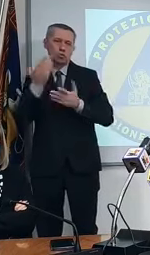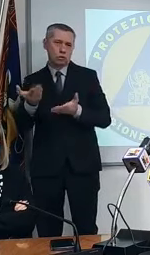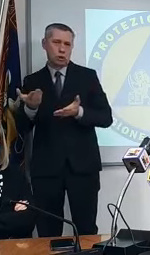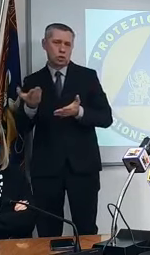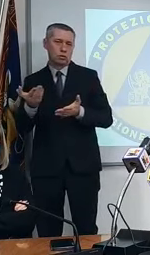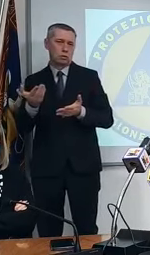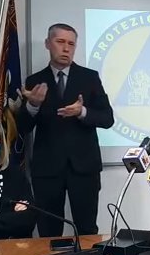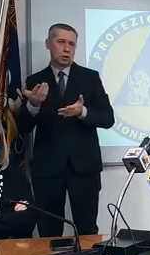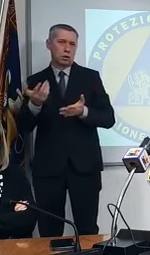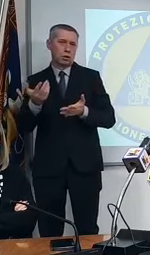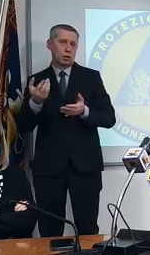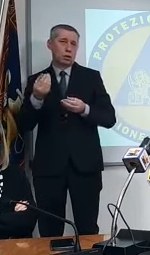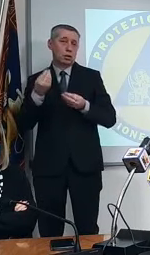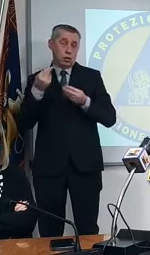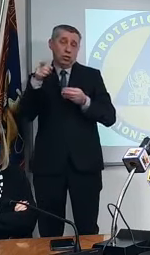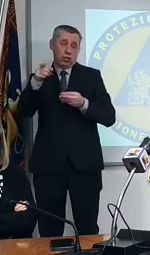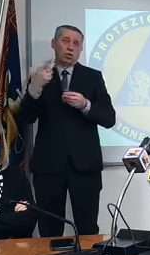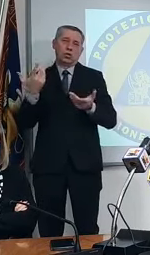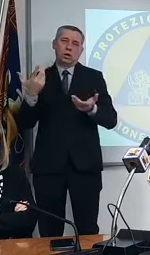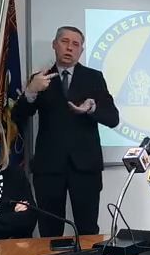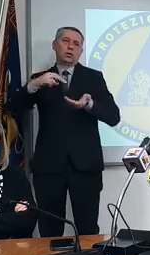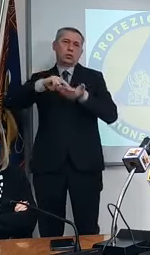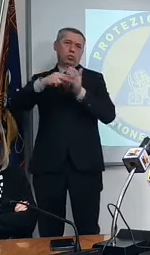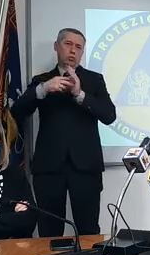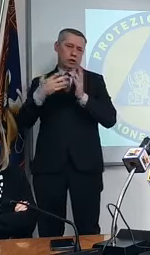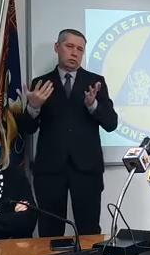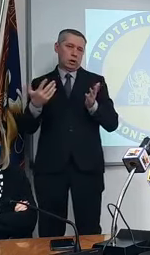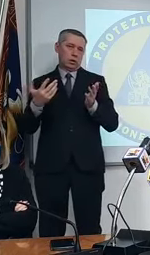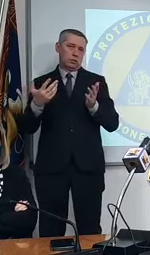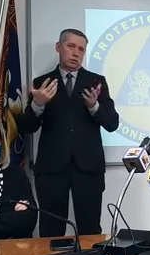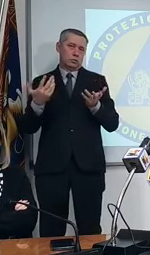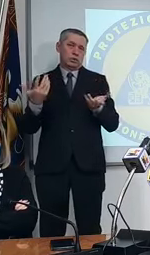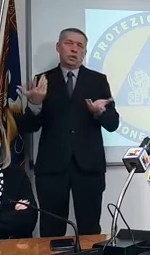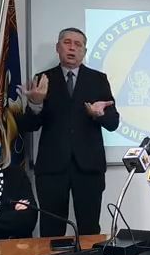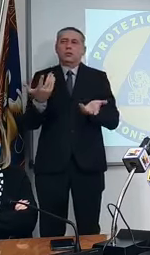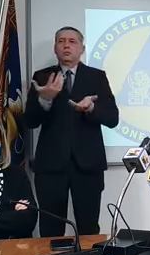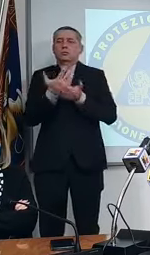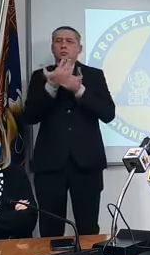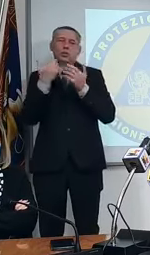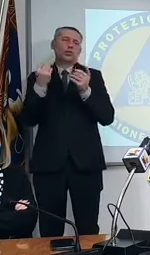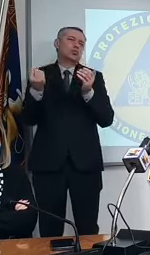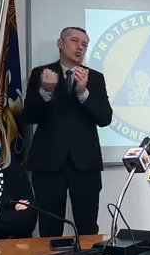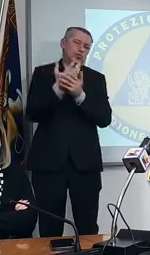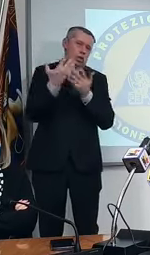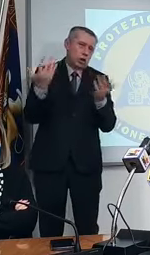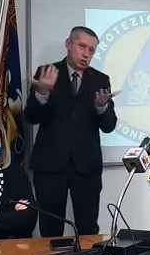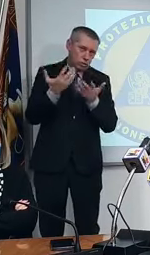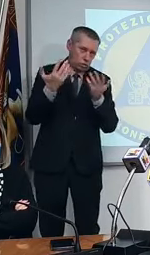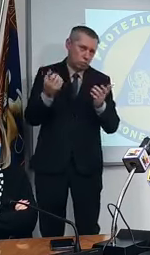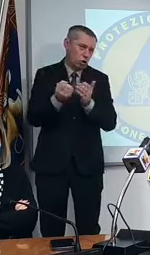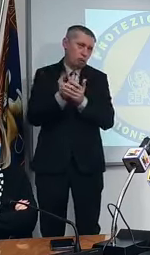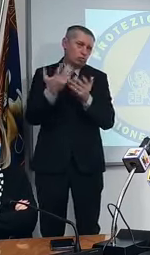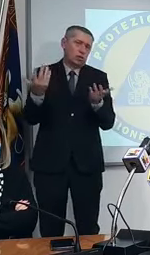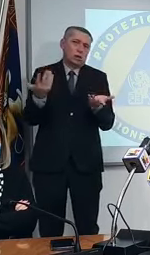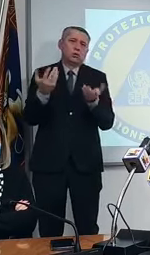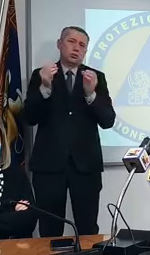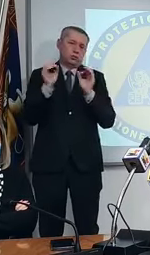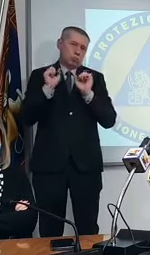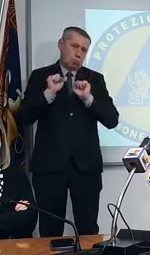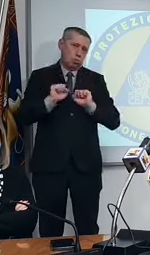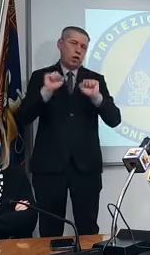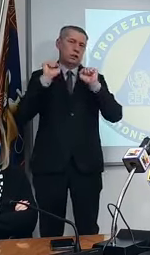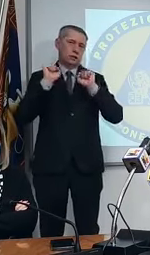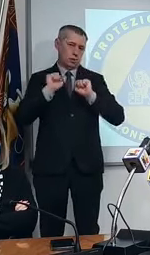preferenziale perché comunque hanno subito un disagio per carità non è la morte è subito il disagio che c'è perché dopo bisogna guardare anche in faccia la realtà può